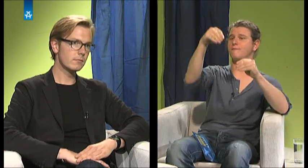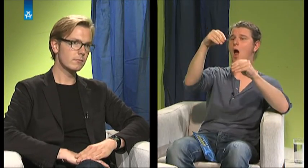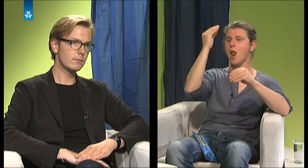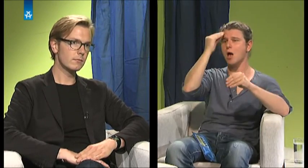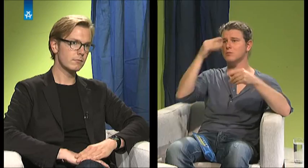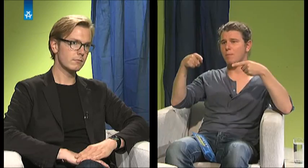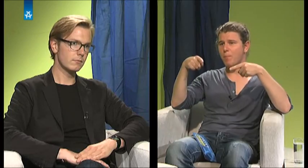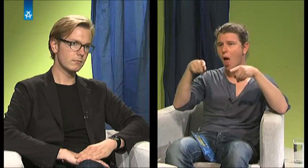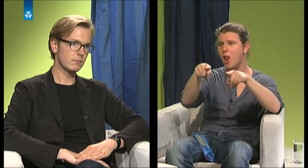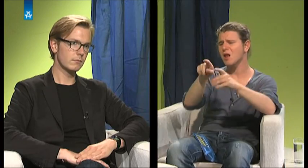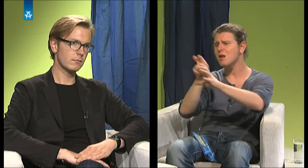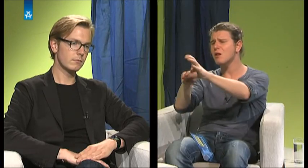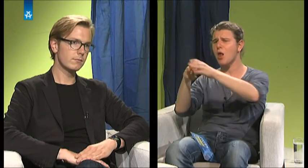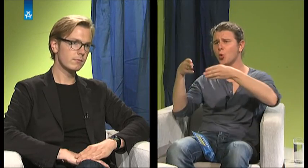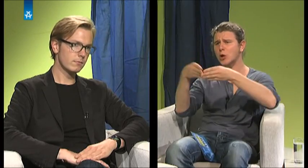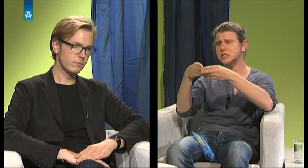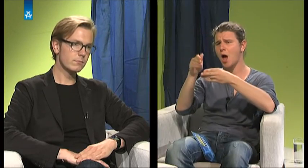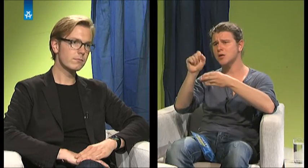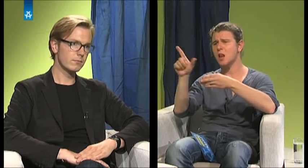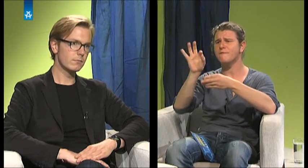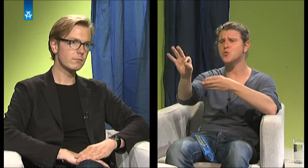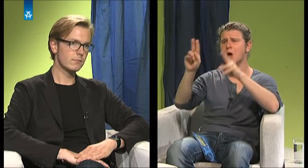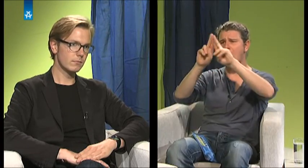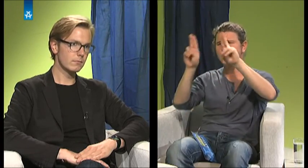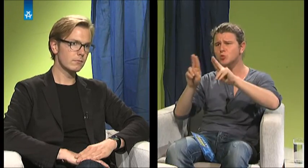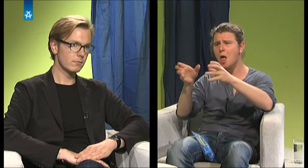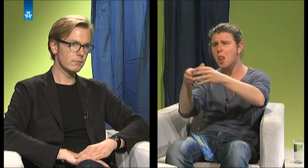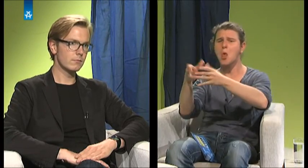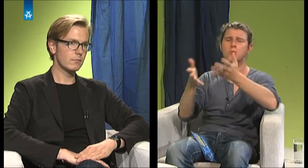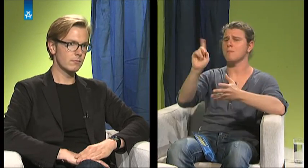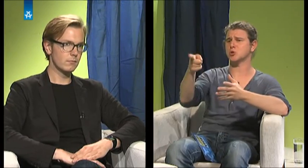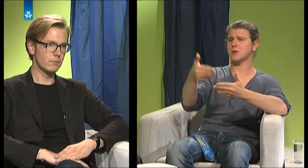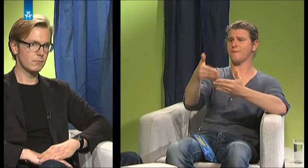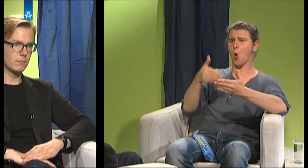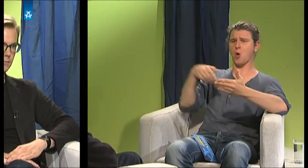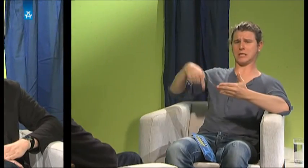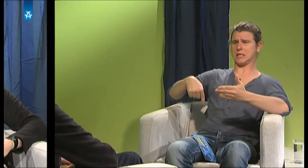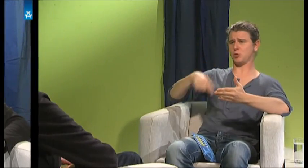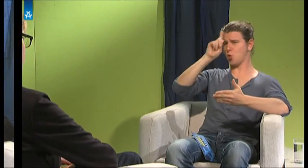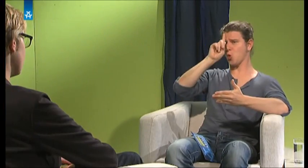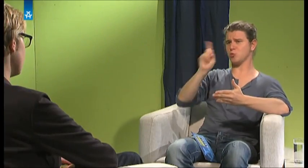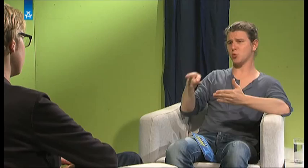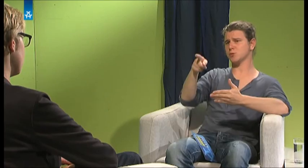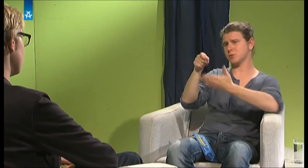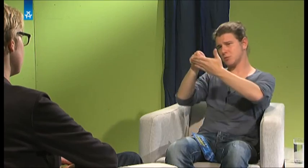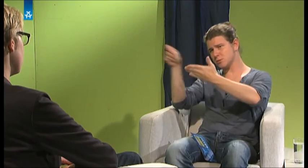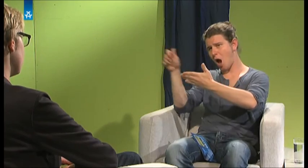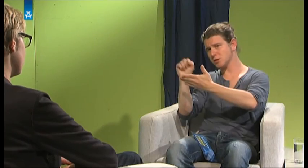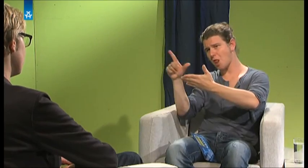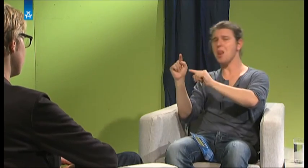Universität gekommen bist? Oder hast vielleicht Parallelenkurs noch gehabt an International Science oder in amerikanischer Gebärdensprache? Oder musstest du das